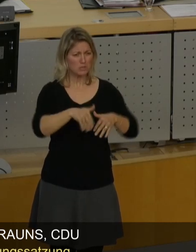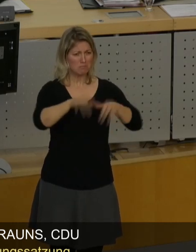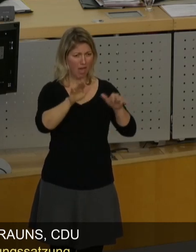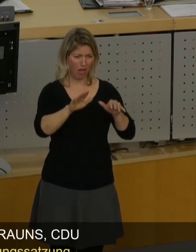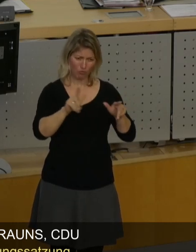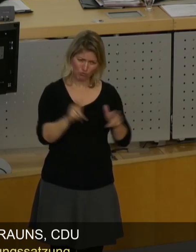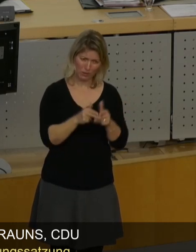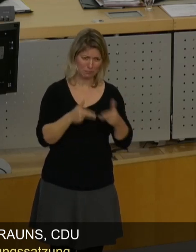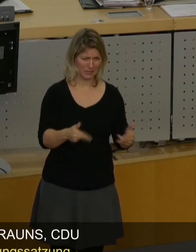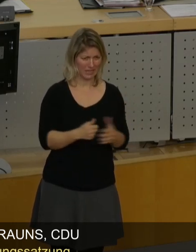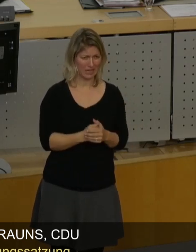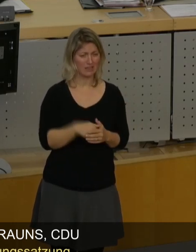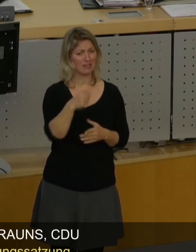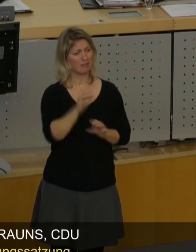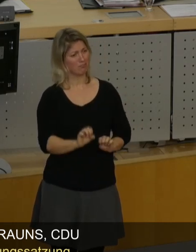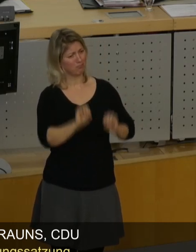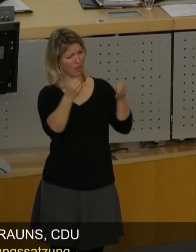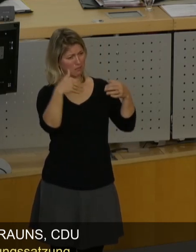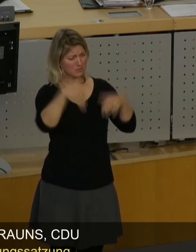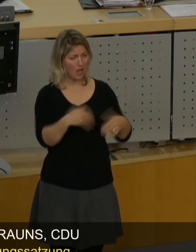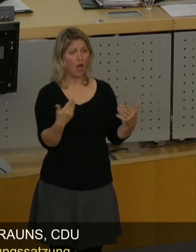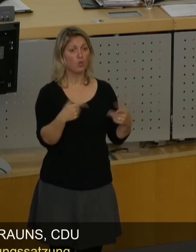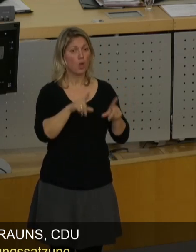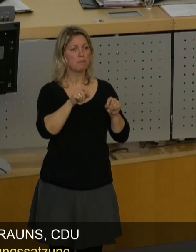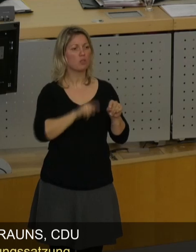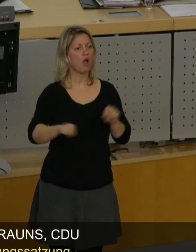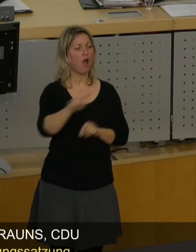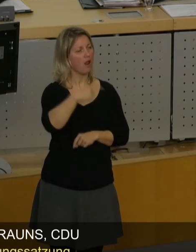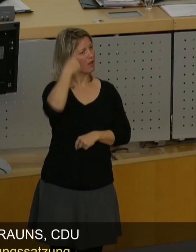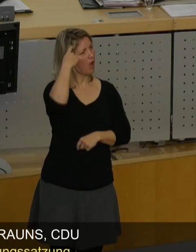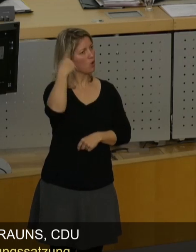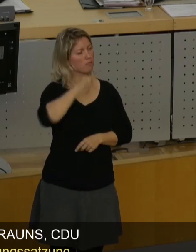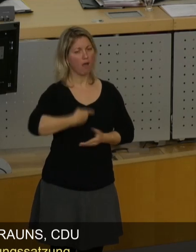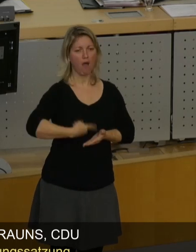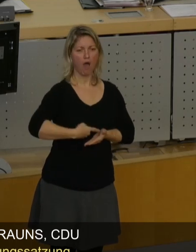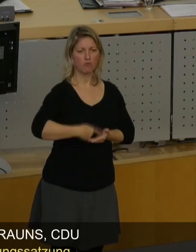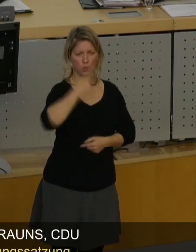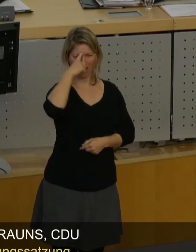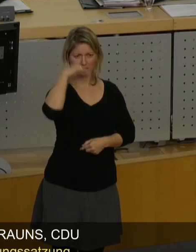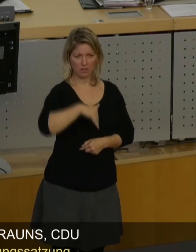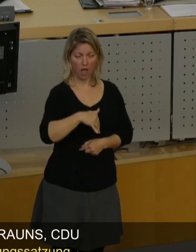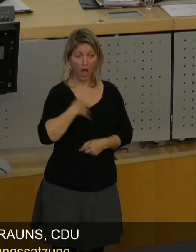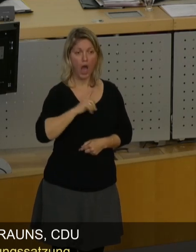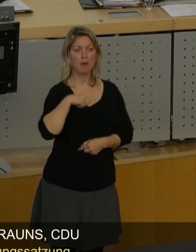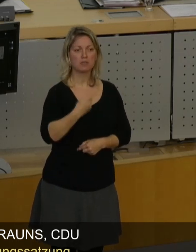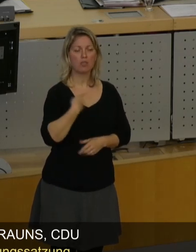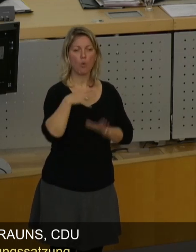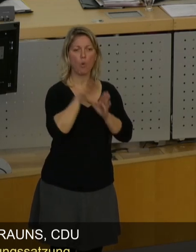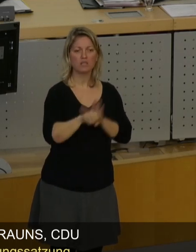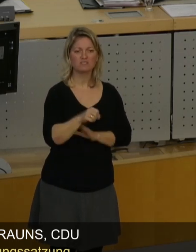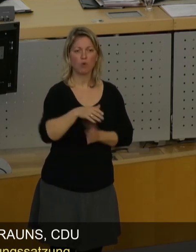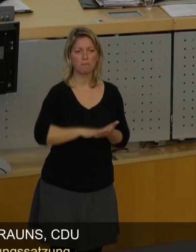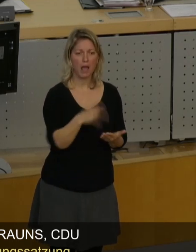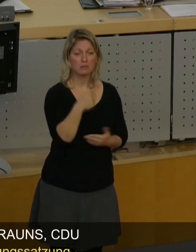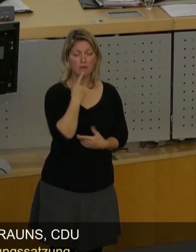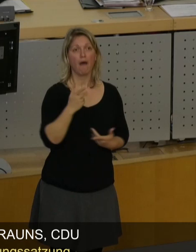Einzige, was sie schaffen, ist ein Anspruchsdenken möglicherweise, ziehen dann aber nicht die Konsequenz, wie Sie gesagt haben, können Sie leider nicht